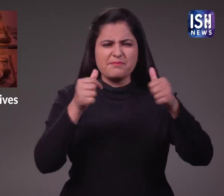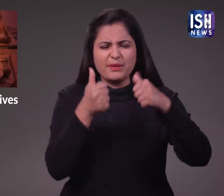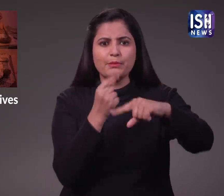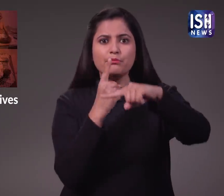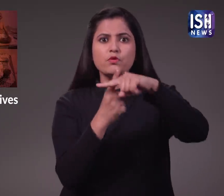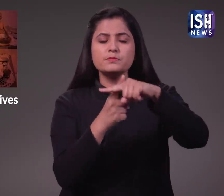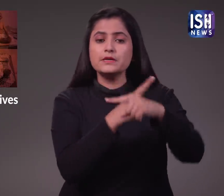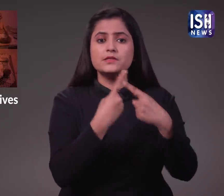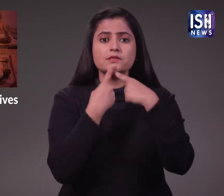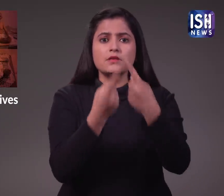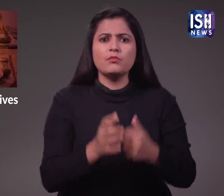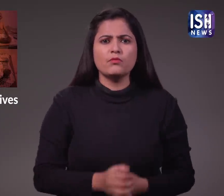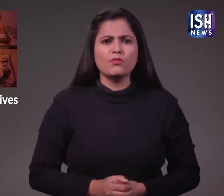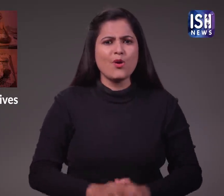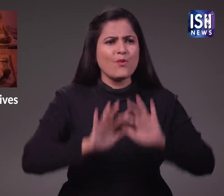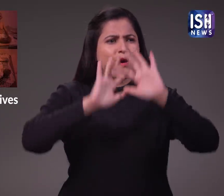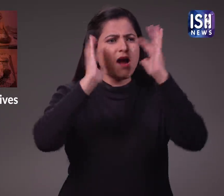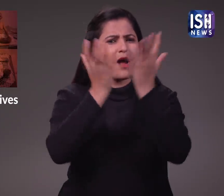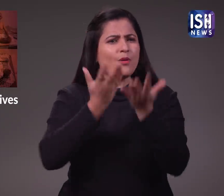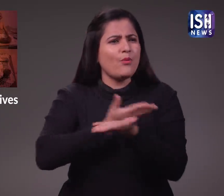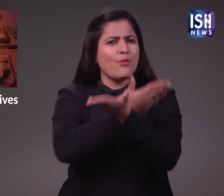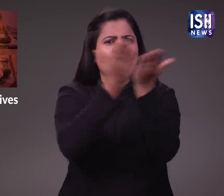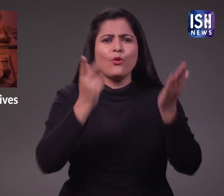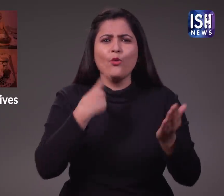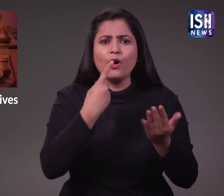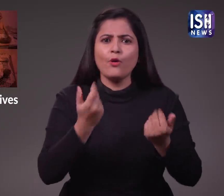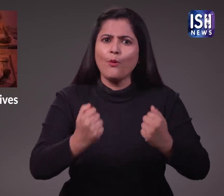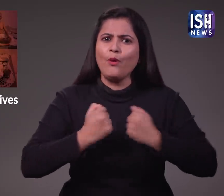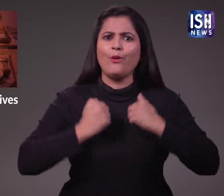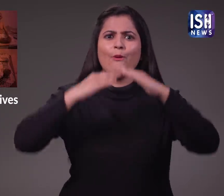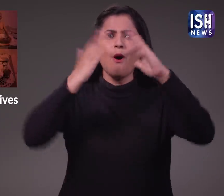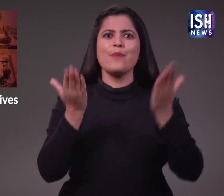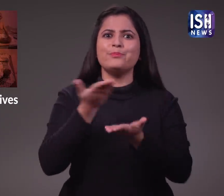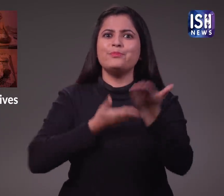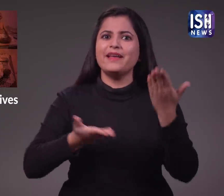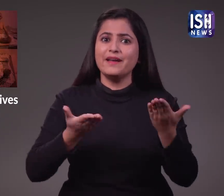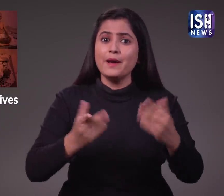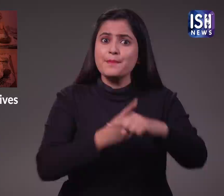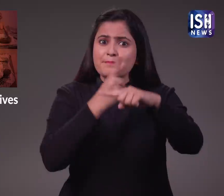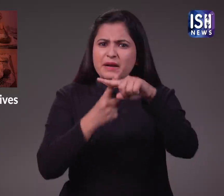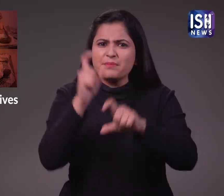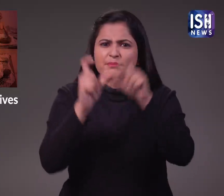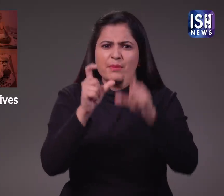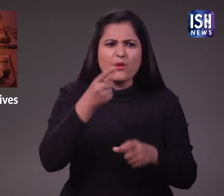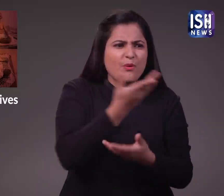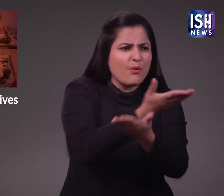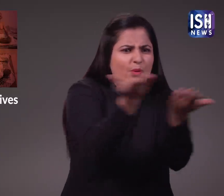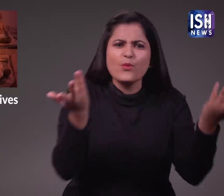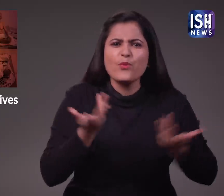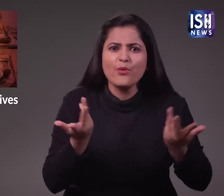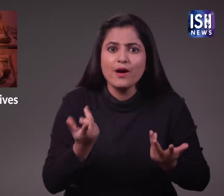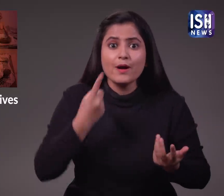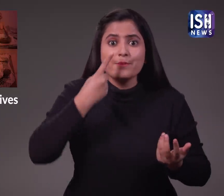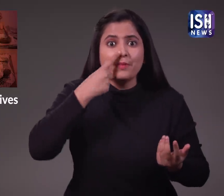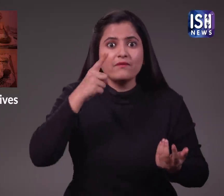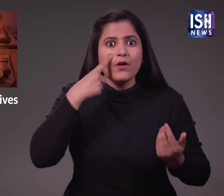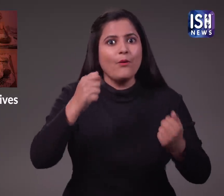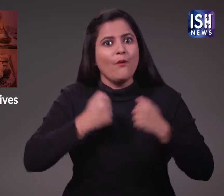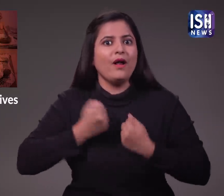उनकी मालिता है कि संसार मेरा घर है, इसके लोग मेरे माता-पिता है और उनसे प्रेम करना